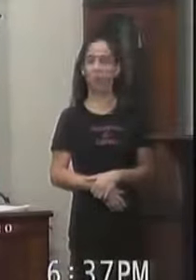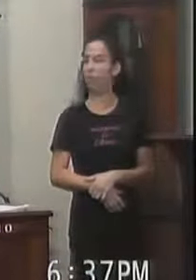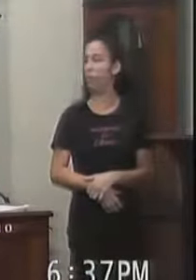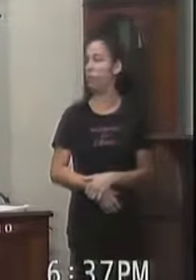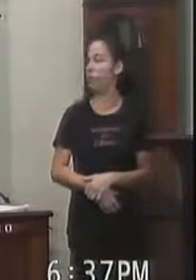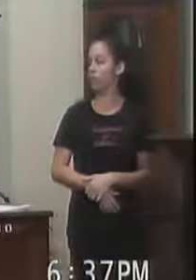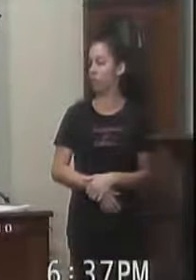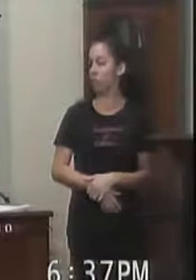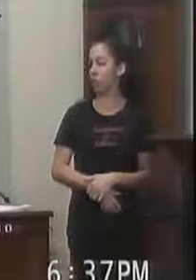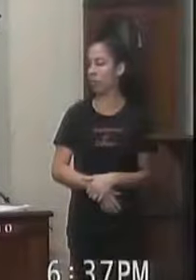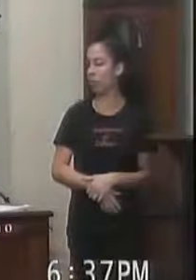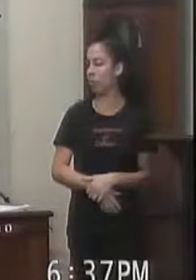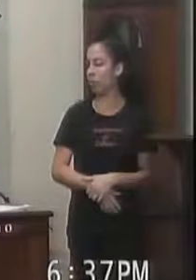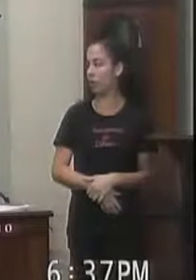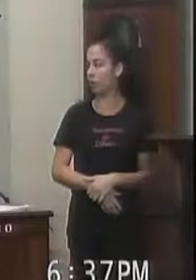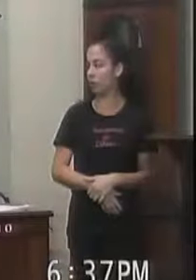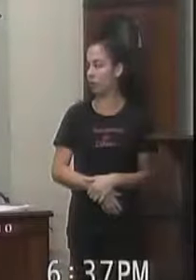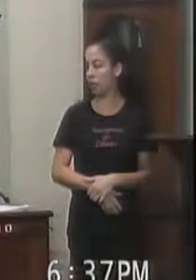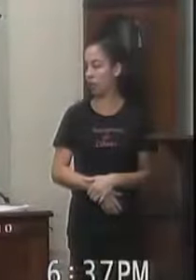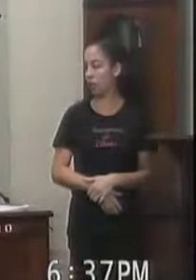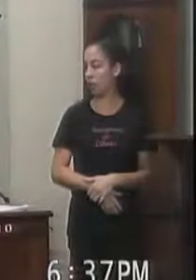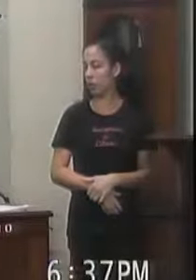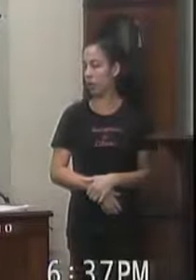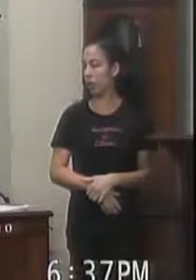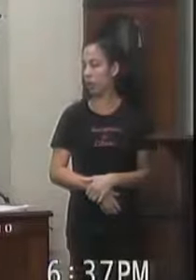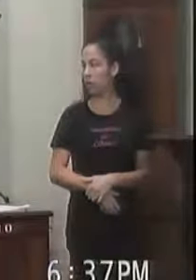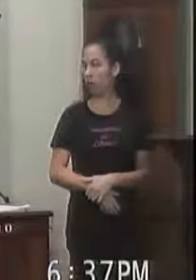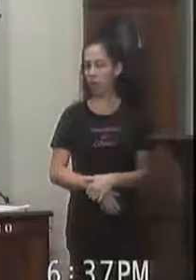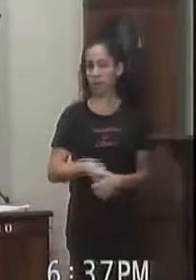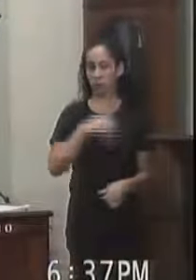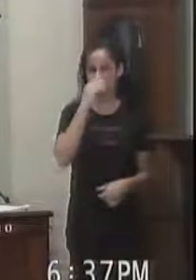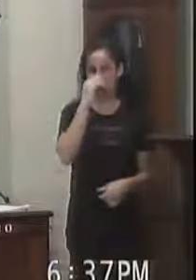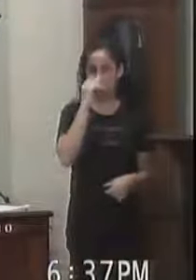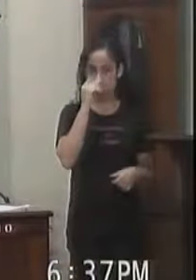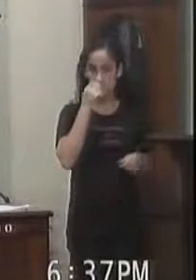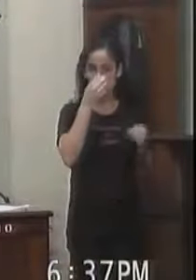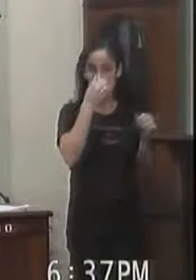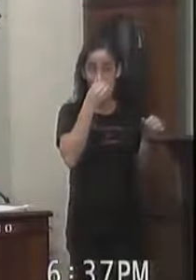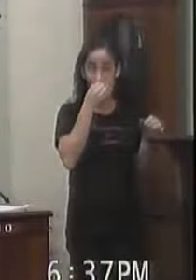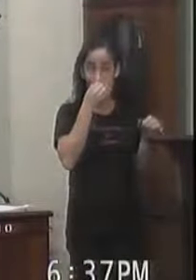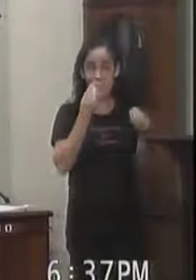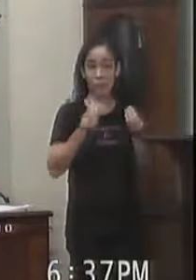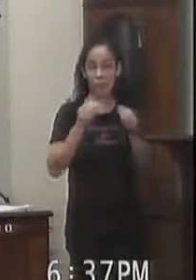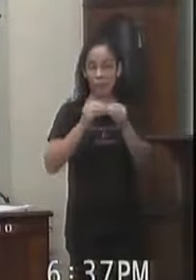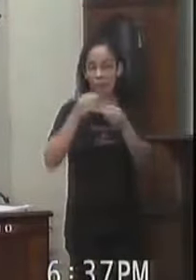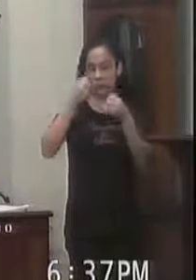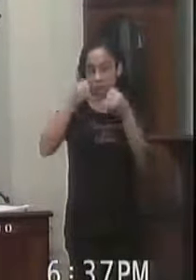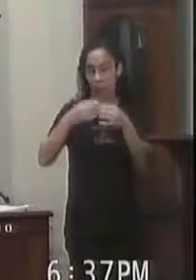reprova Ele rejeita O requerimento Ele não aprova O requerimento Então